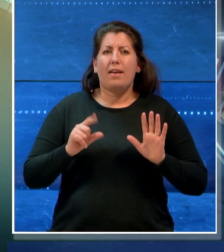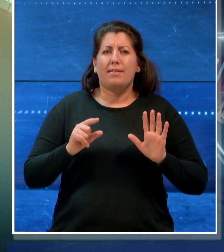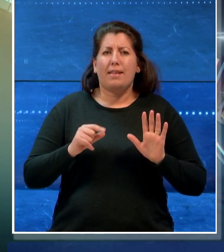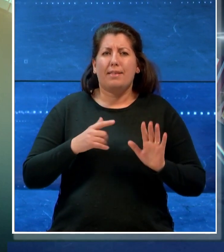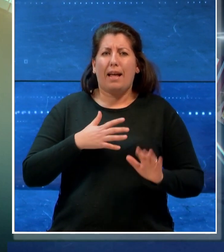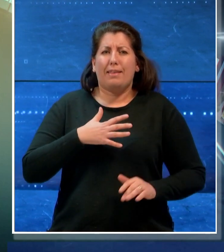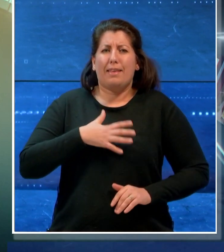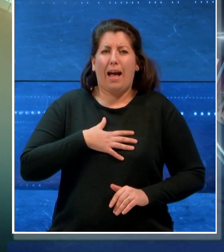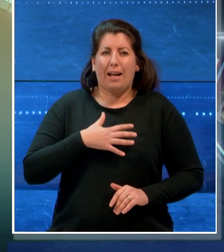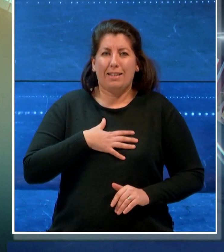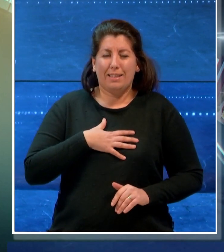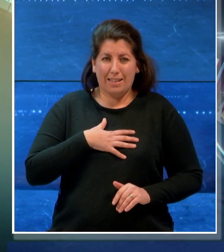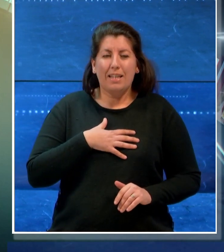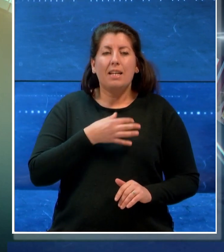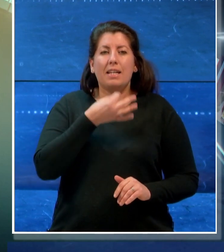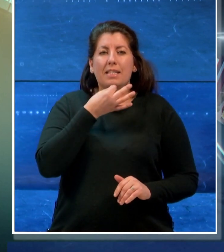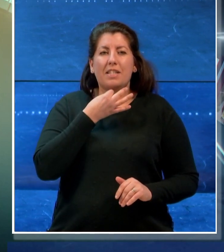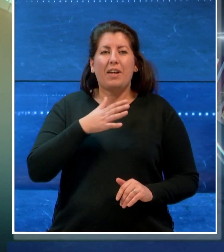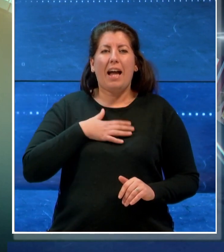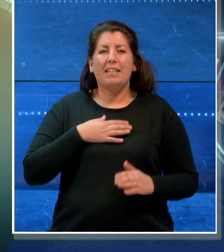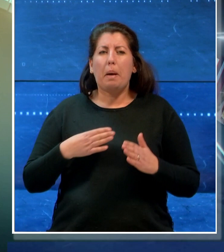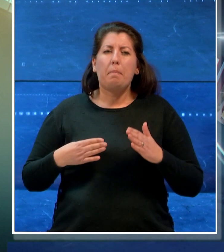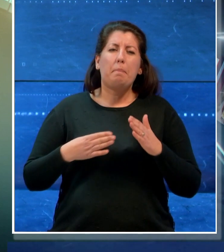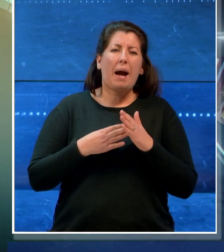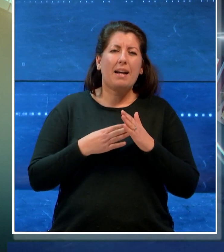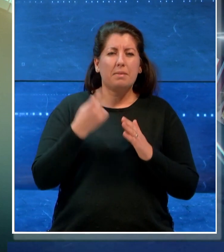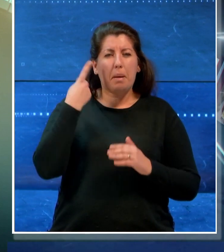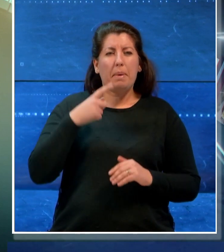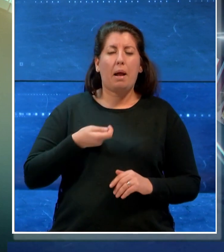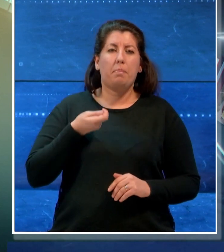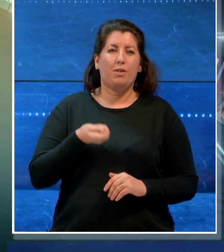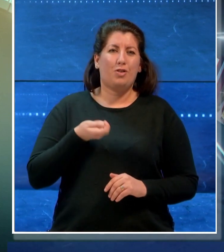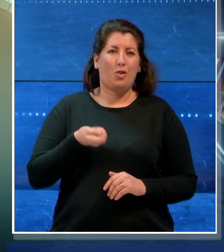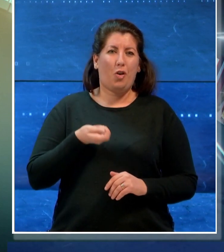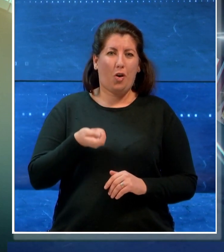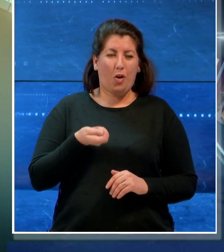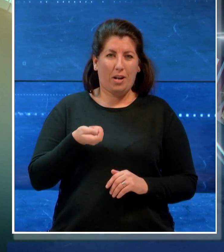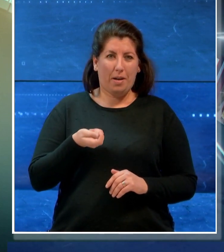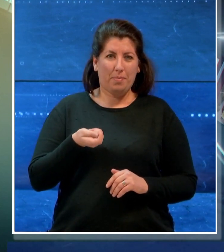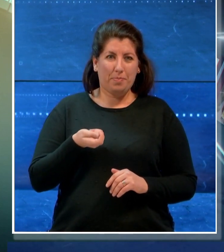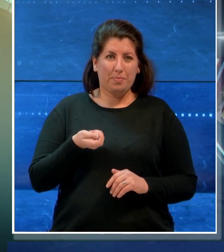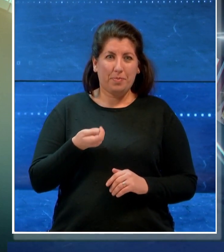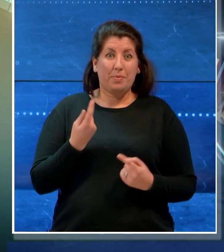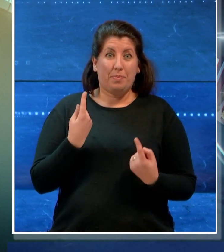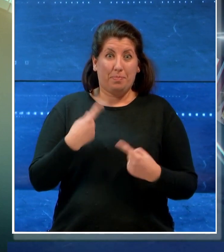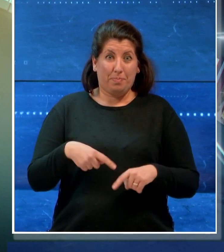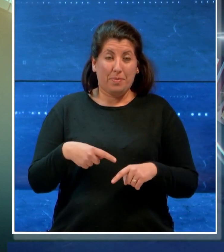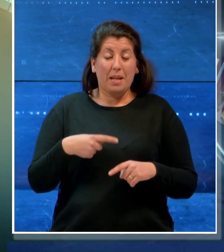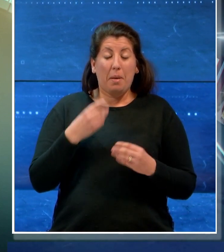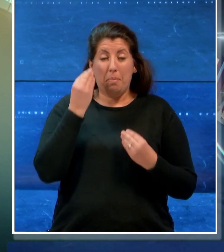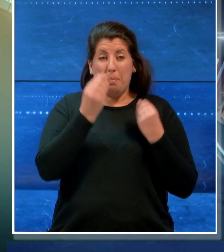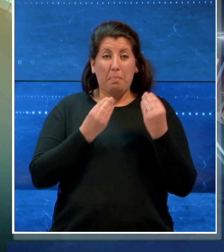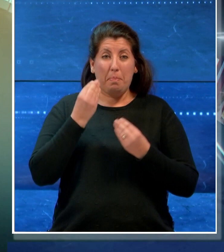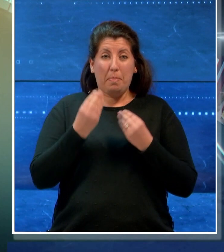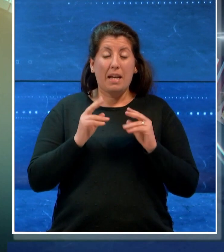raggiungendo l'età massima per la pensione. considerando i nuovi ingressi ci